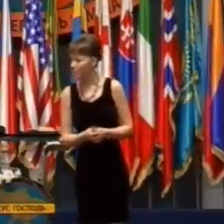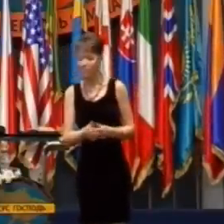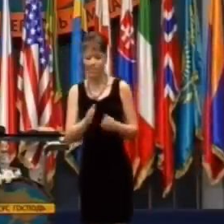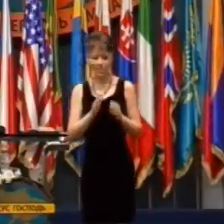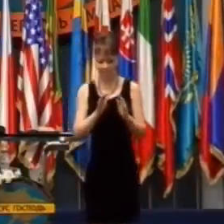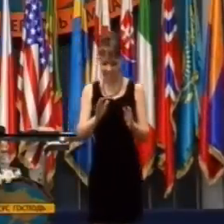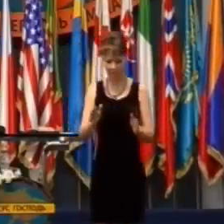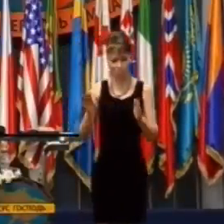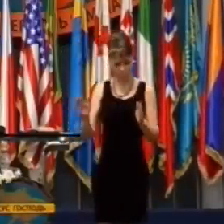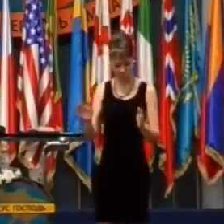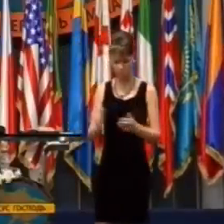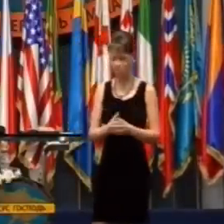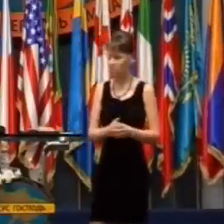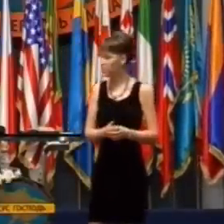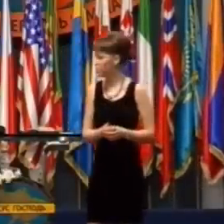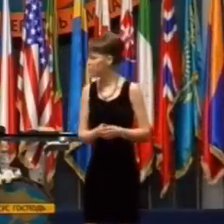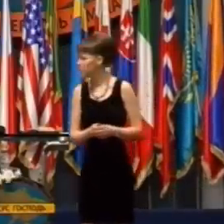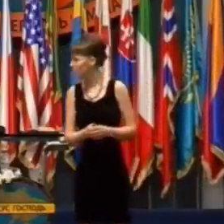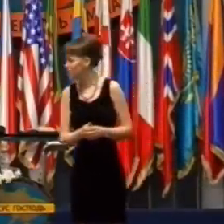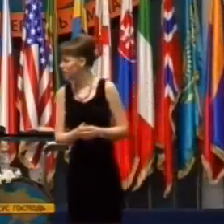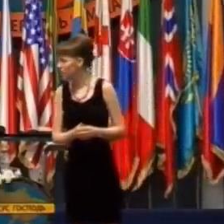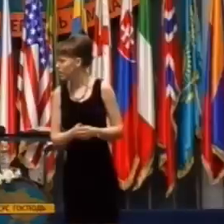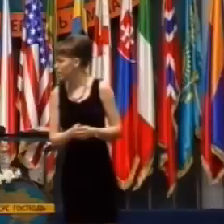Neexistuje taký problém,